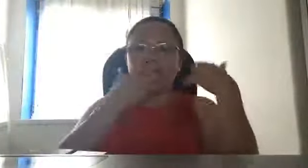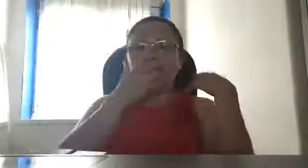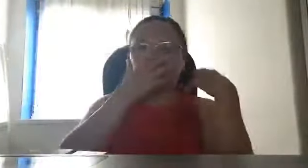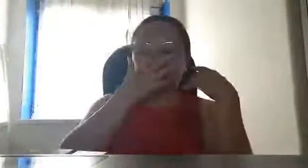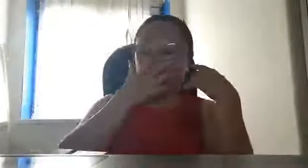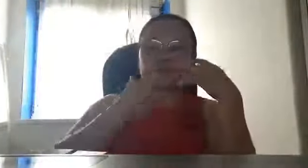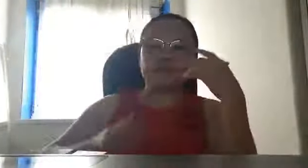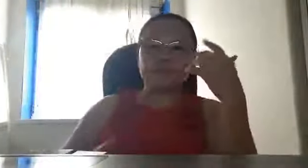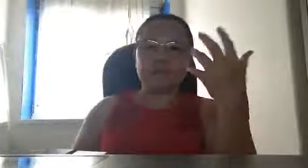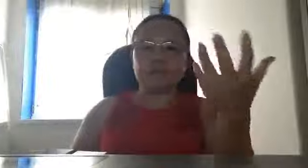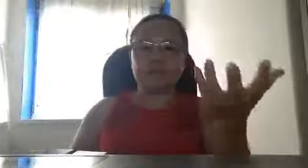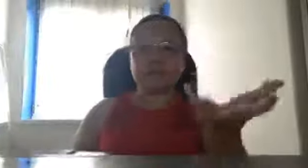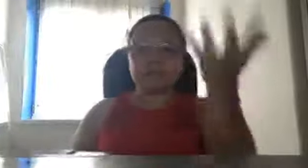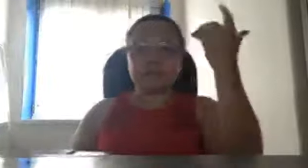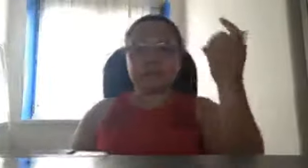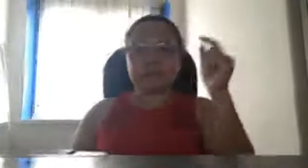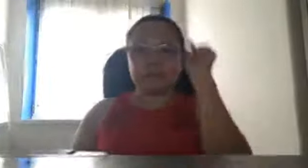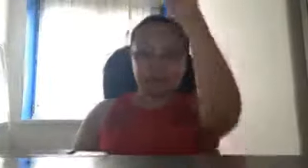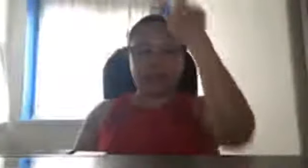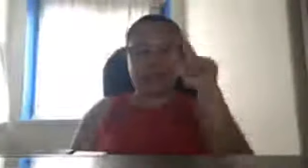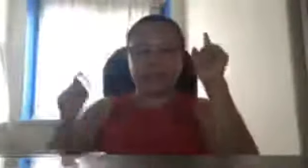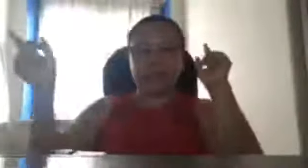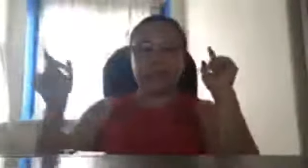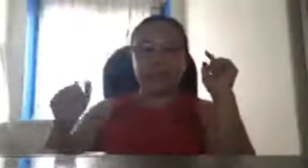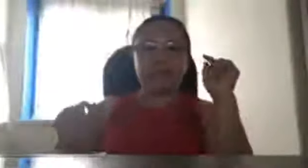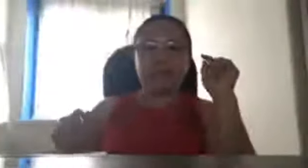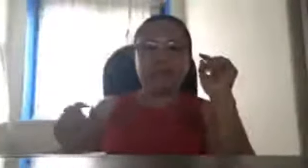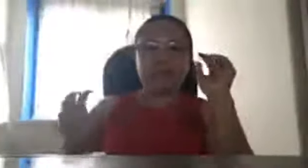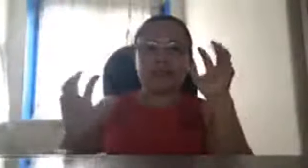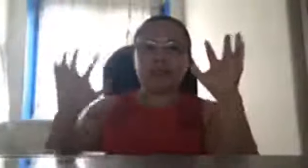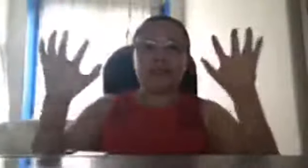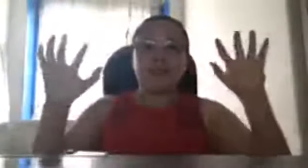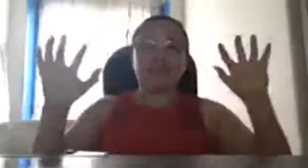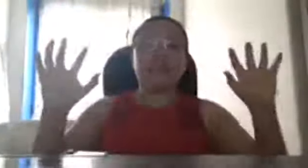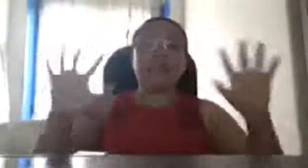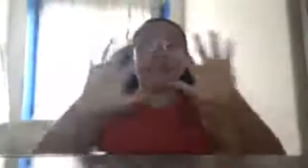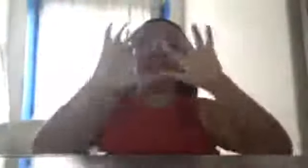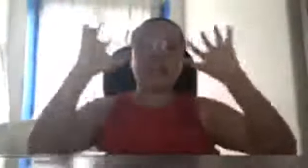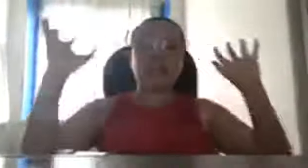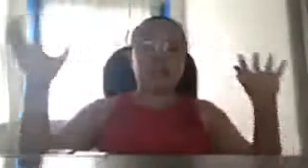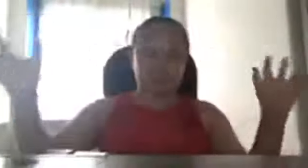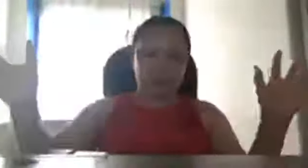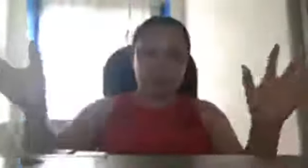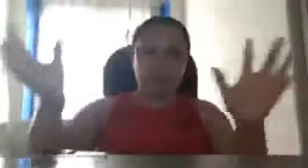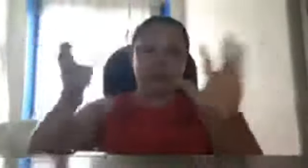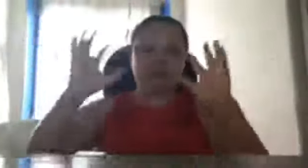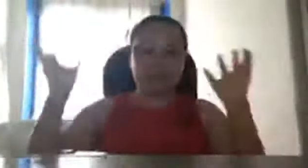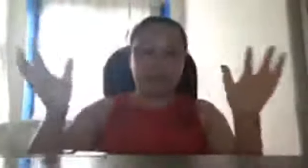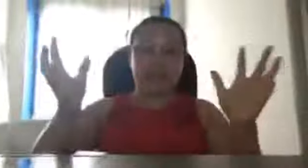nang target kasi nandyan tayo sa may open say